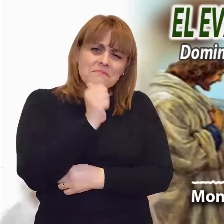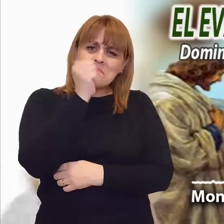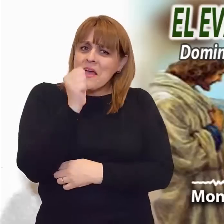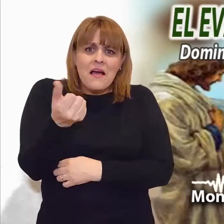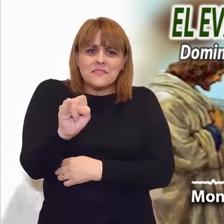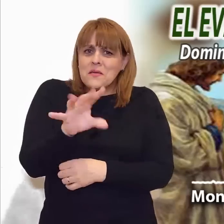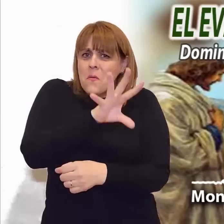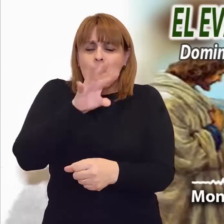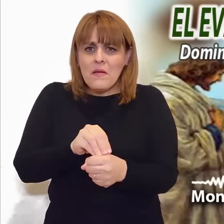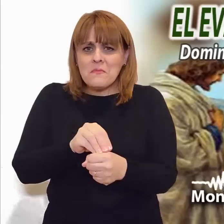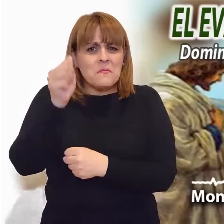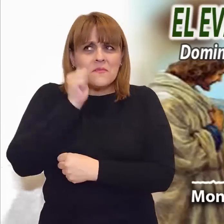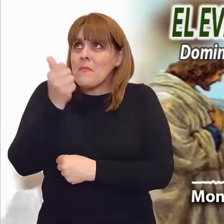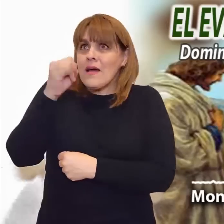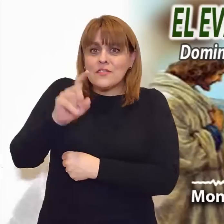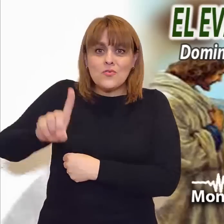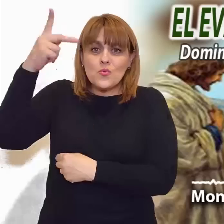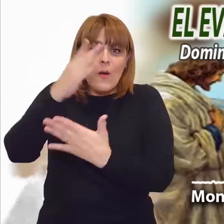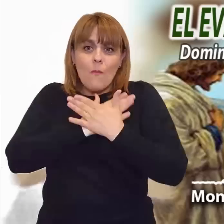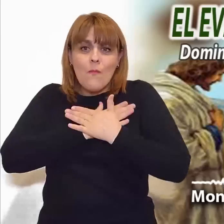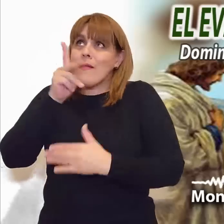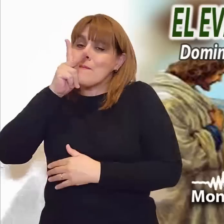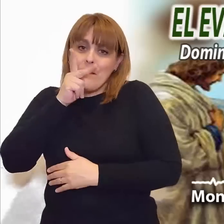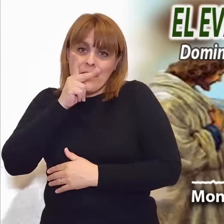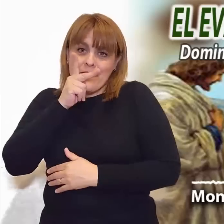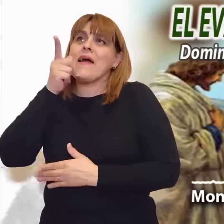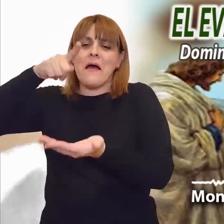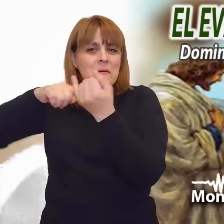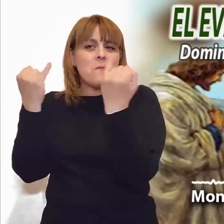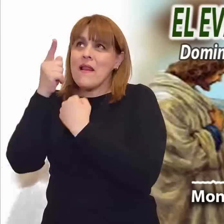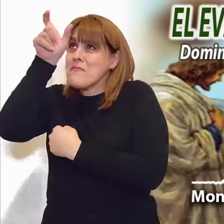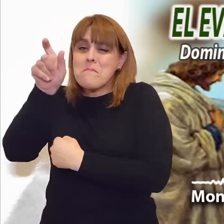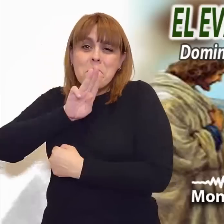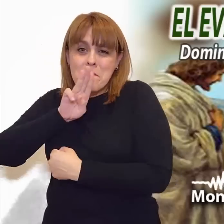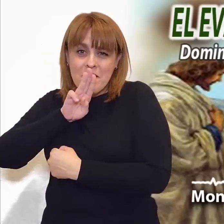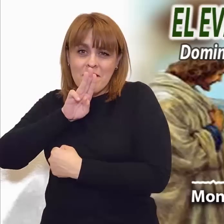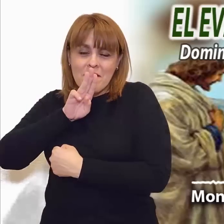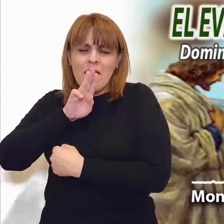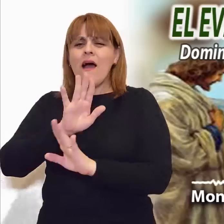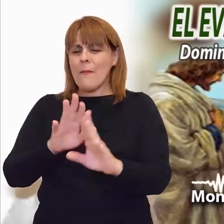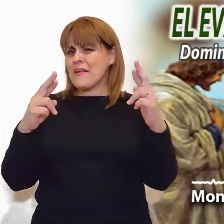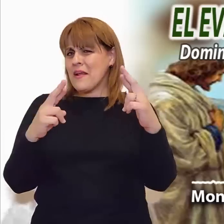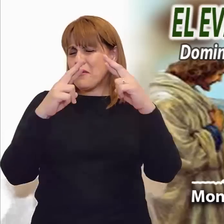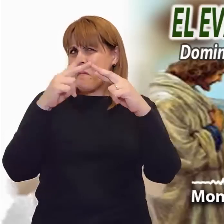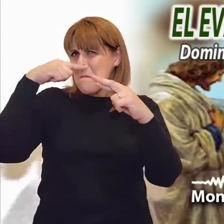que Dios tiene por su pueblo y que el pueblo debe vivir como respuesta a la alianza,